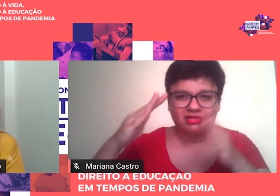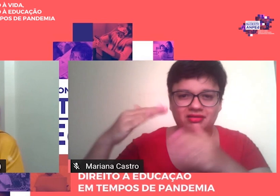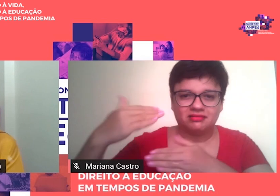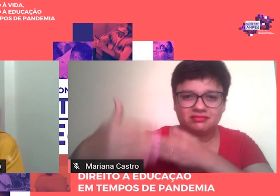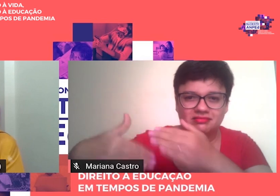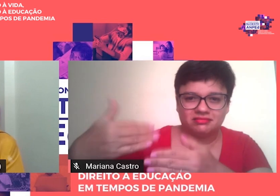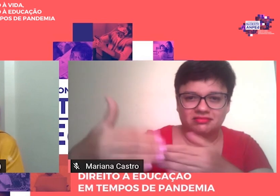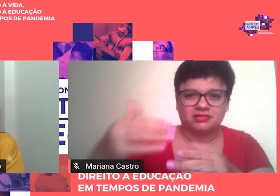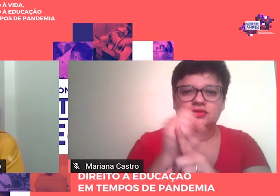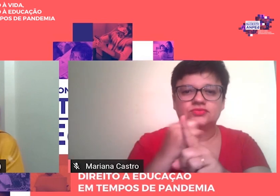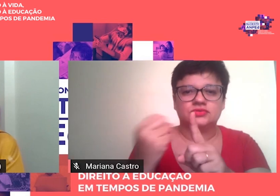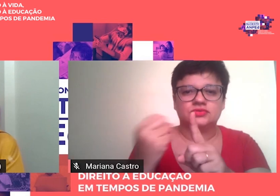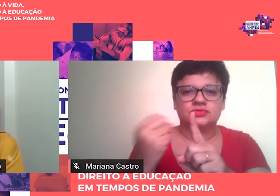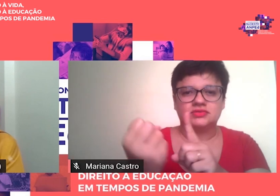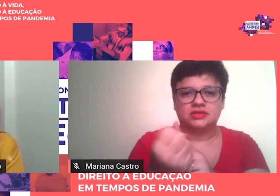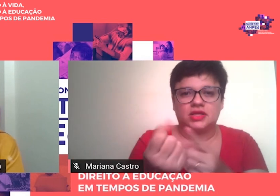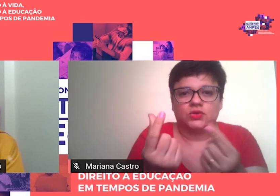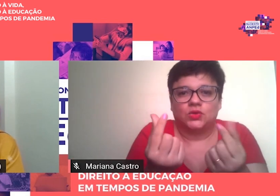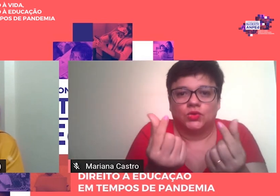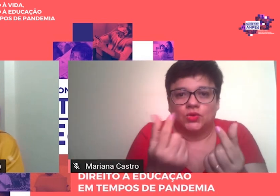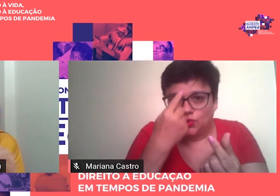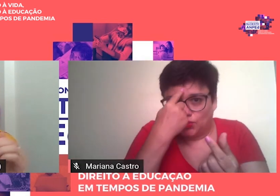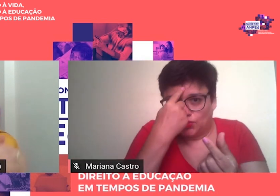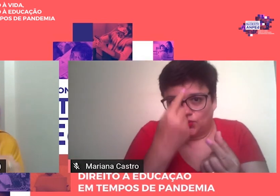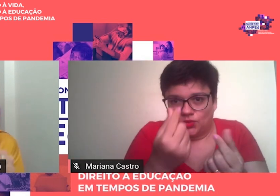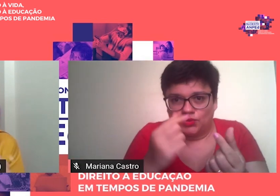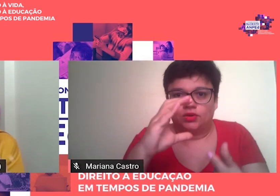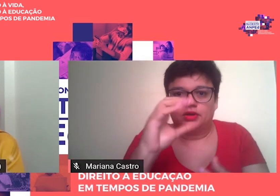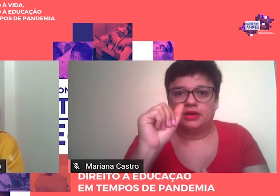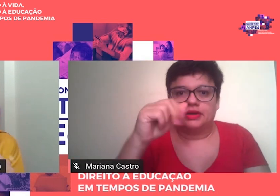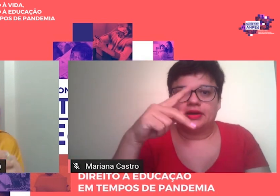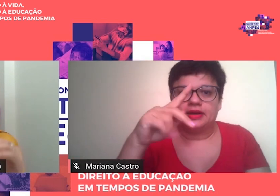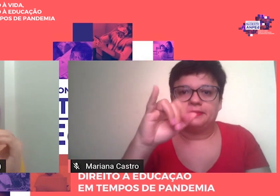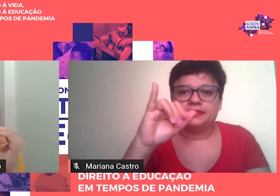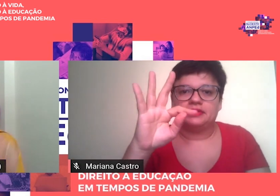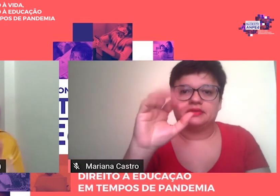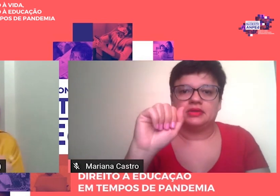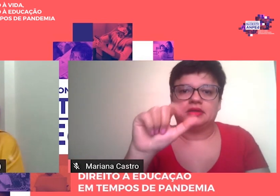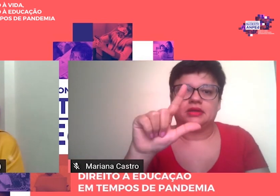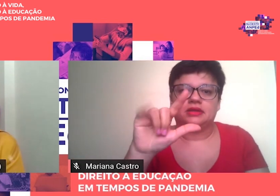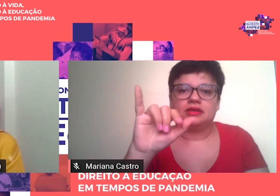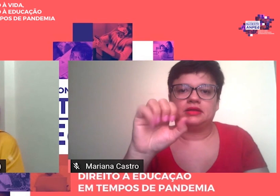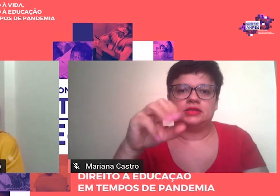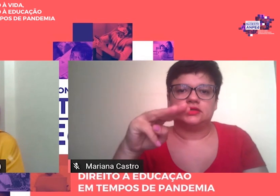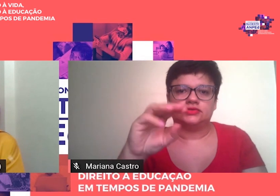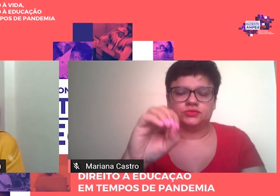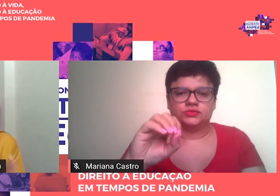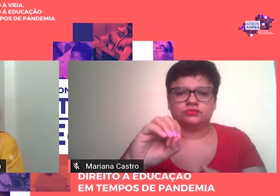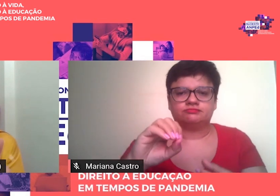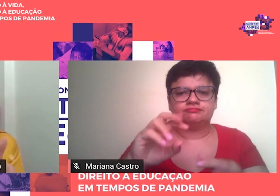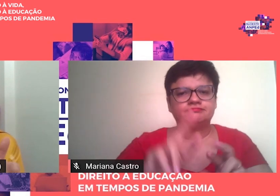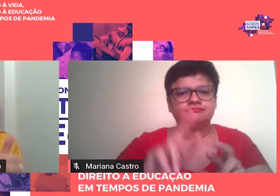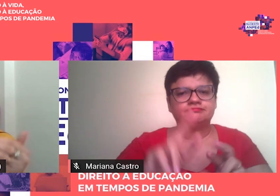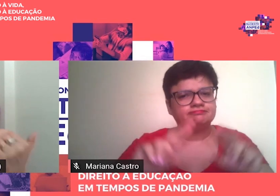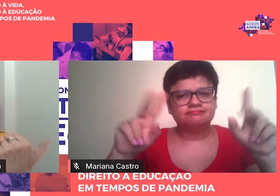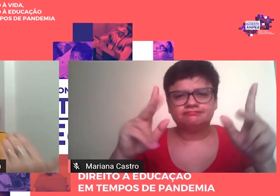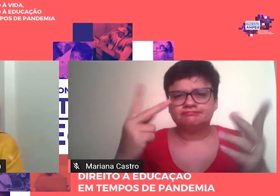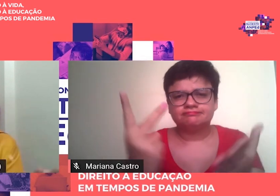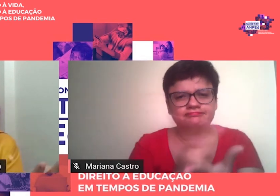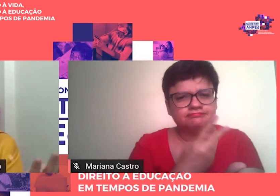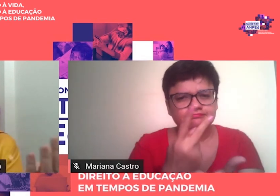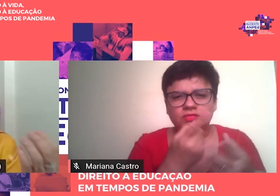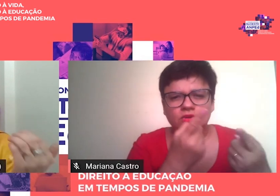Na sociedade Capitalista Possibilitando Assim Colocar Em análise Traz Contradições E talvez